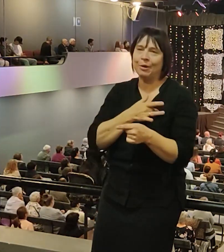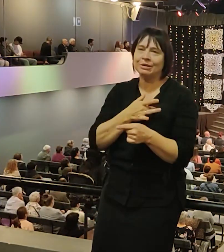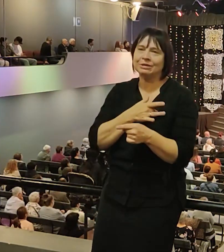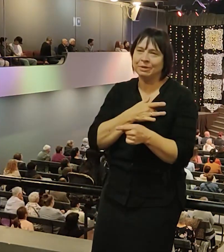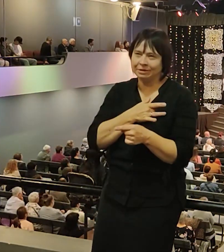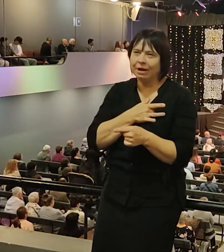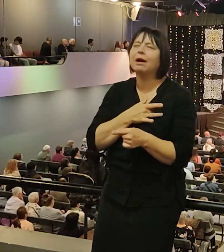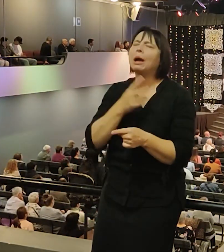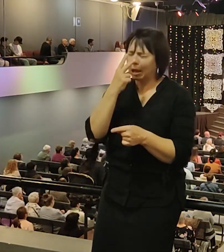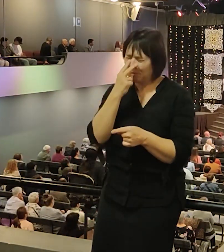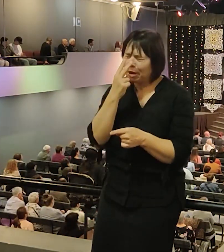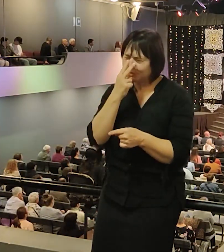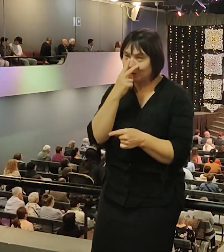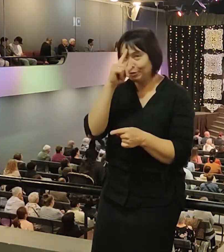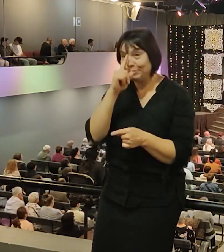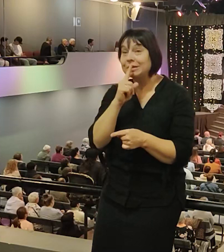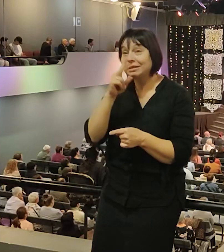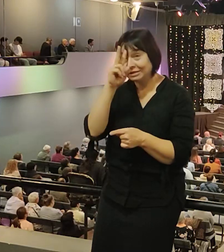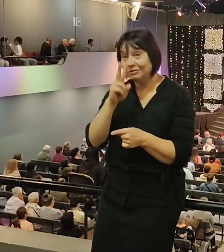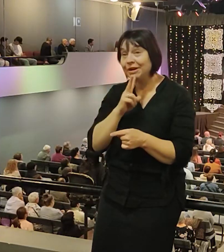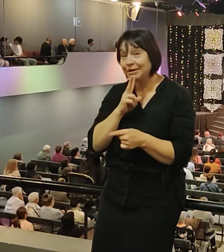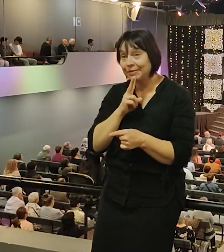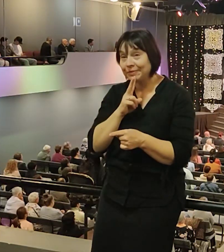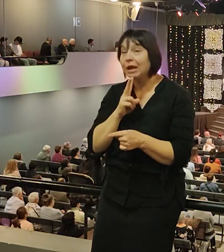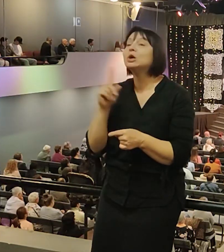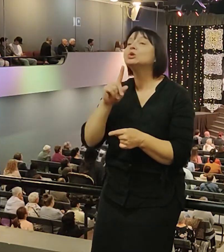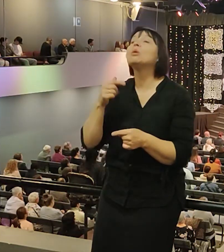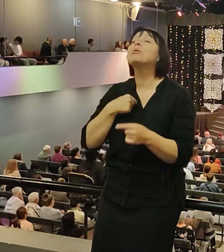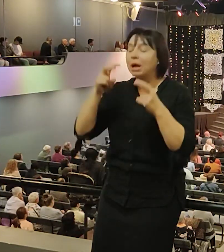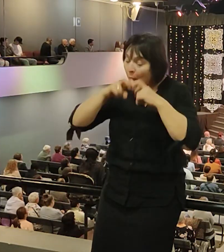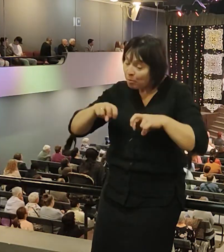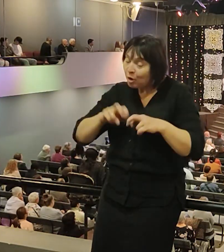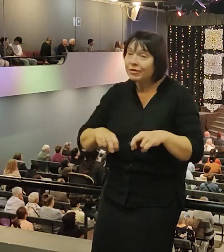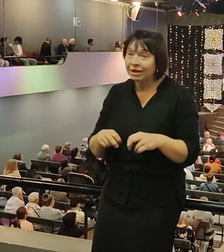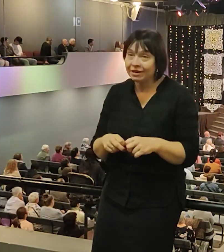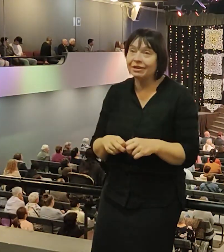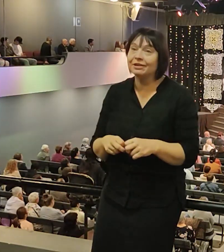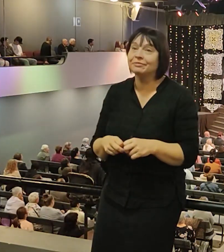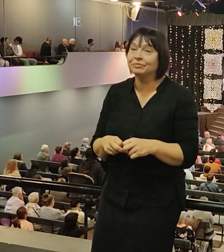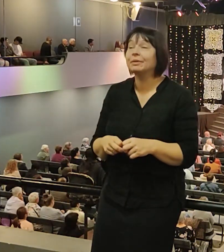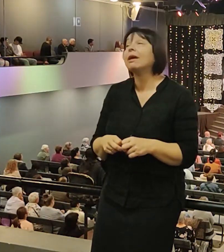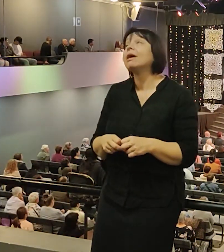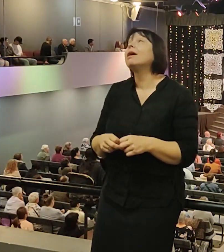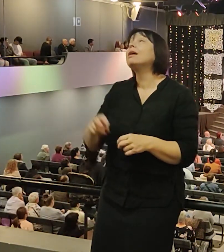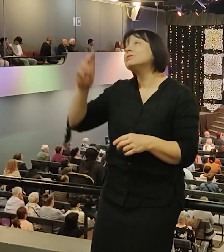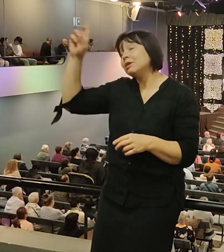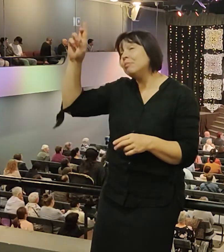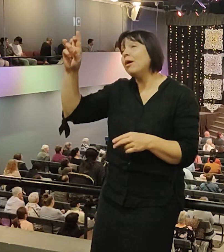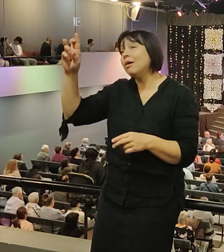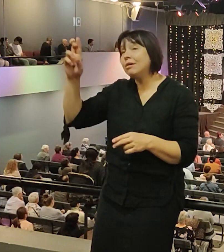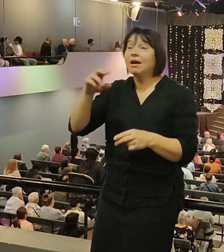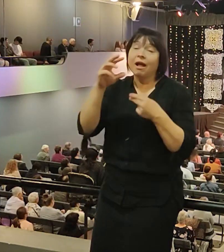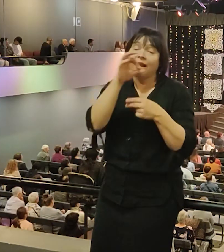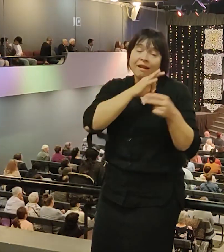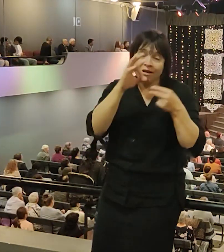подождем пару месяцев. Я пойду к врачу, чтобы меня проверили. Потому что если Господь лечит, Он лечит, Он не так сегодня лечит,